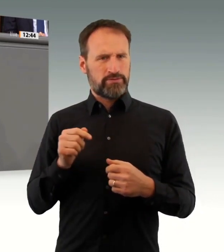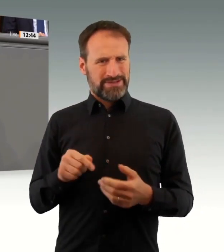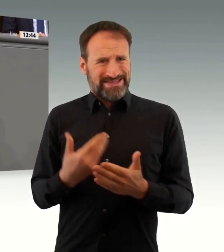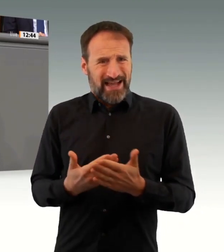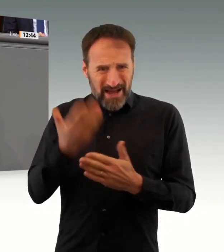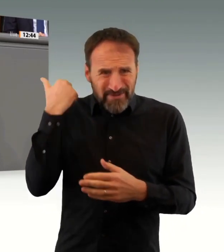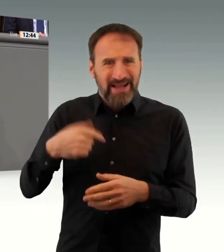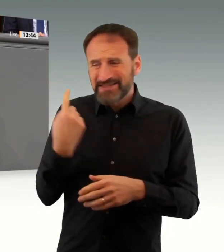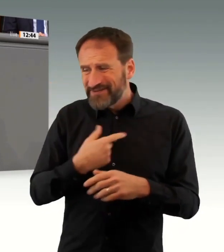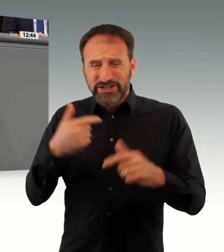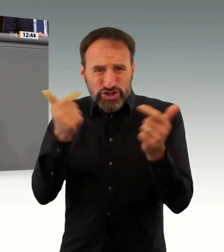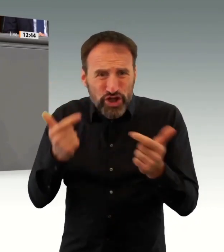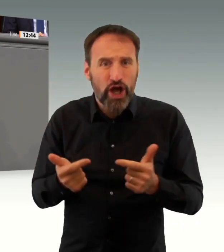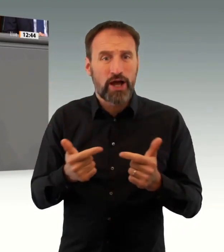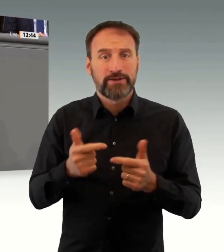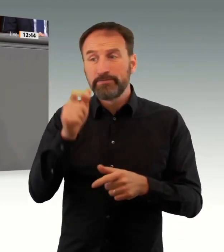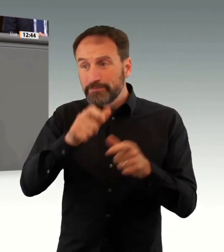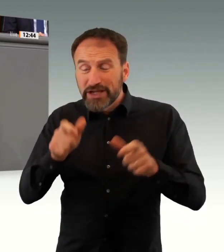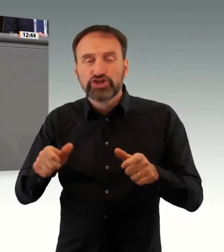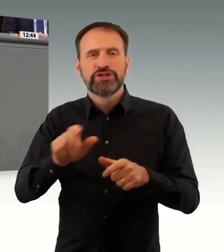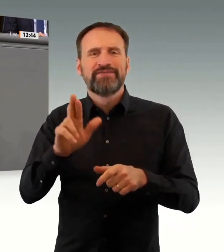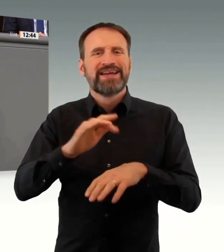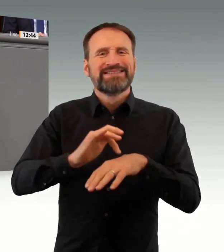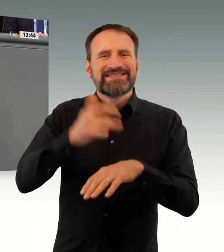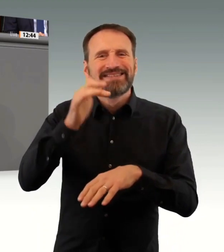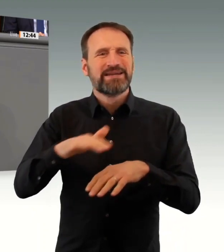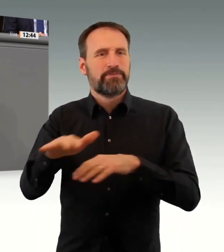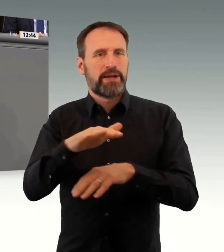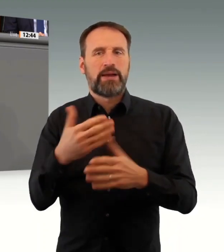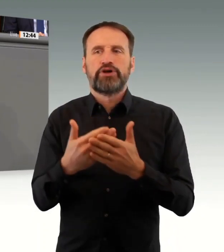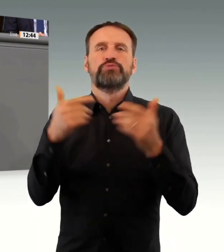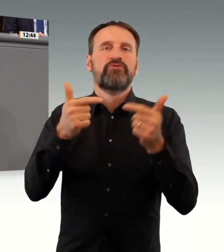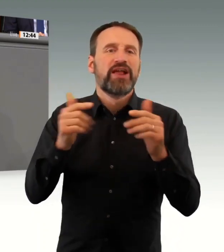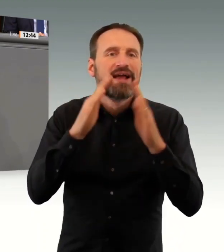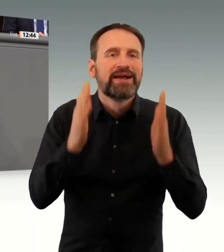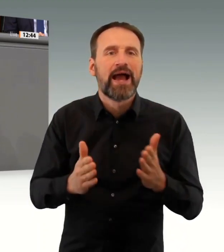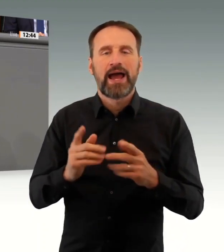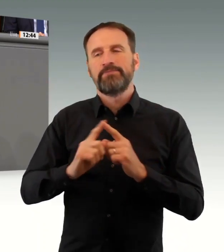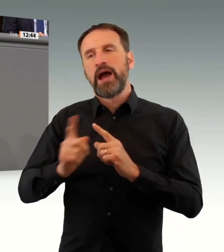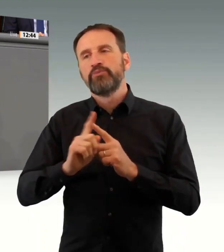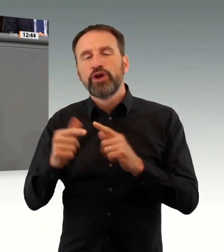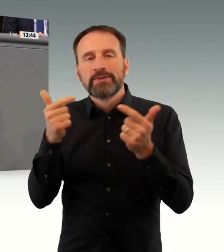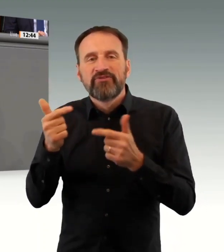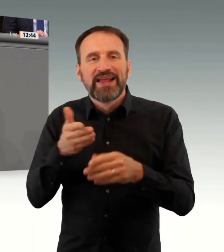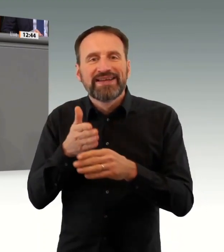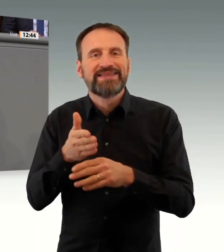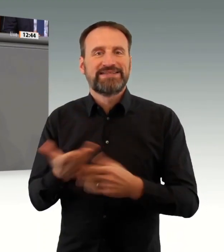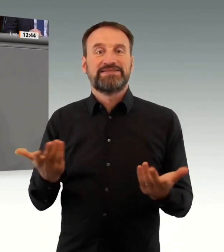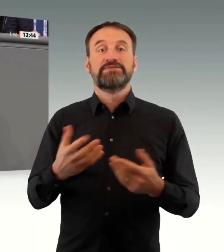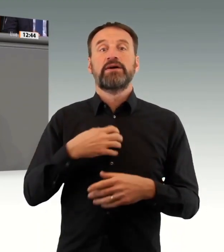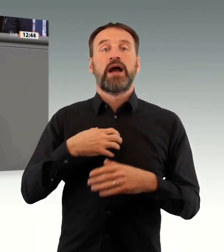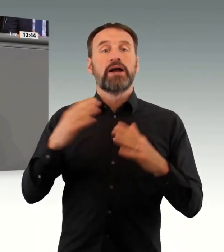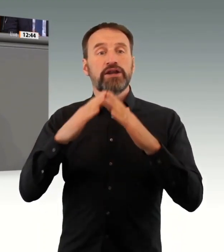Chance nicht ergriffen haben. Weil wir mit einer Impfung nicht nur uns, sondern andere schützen,